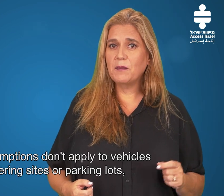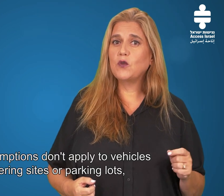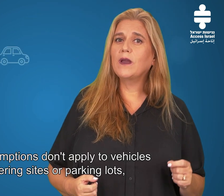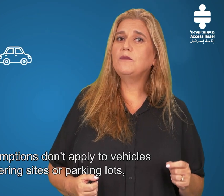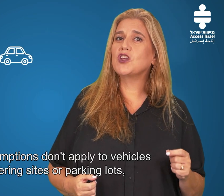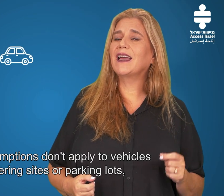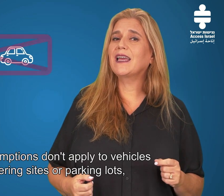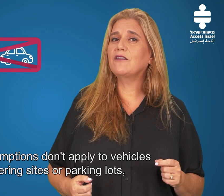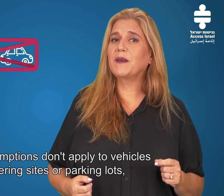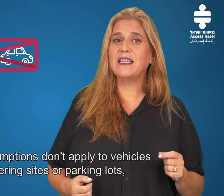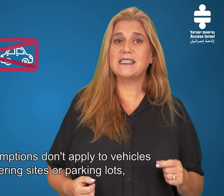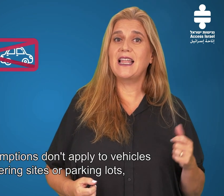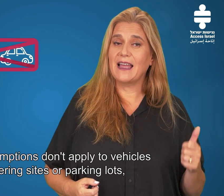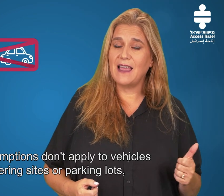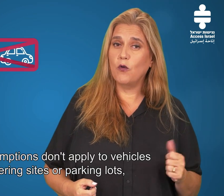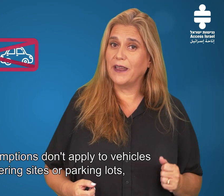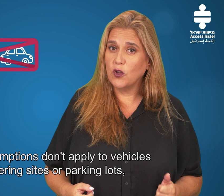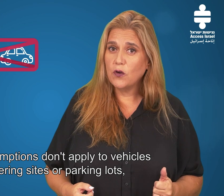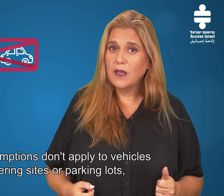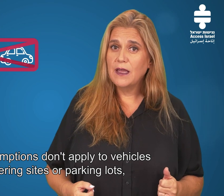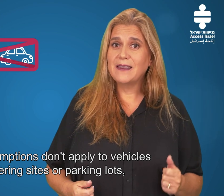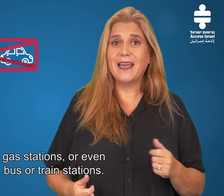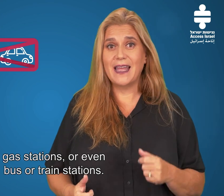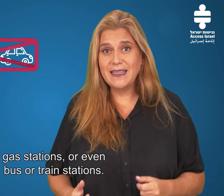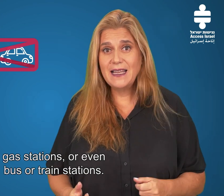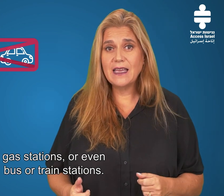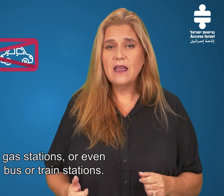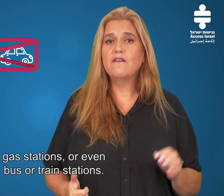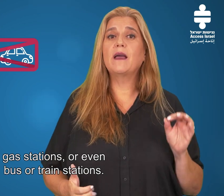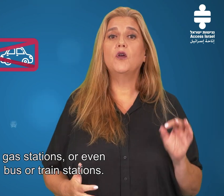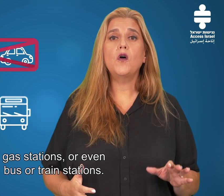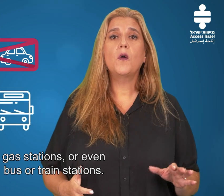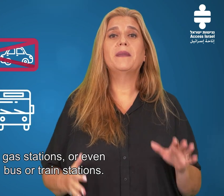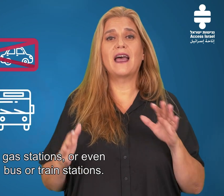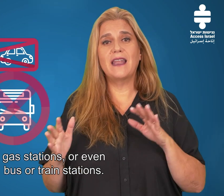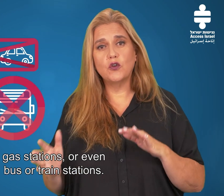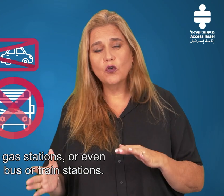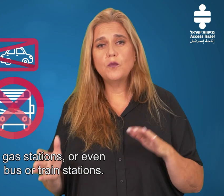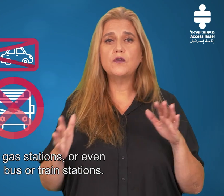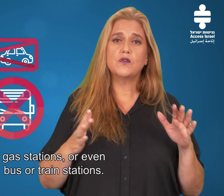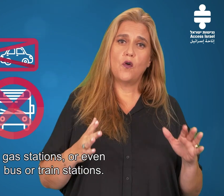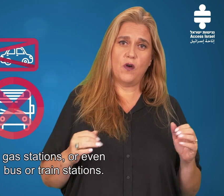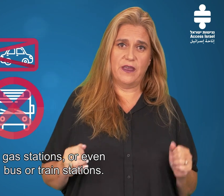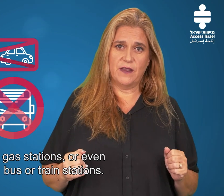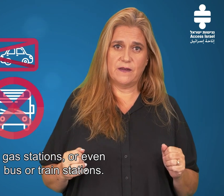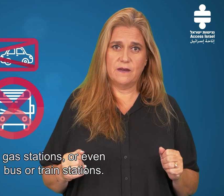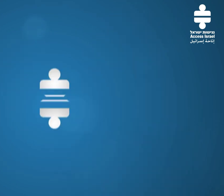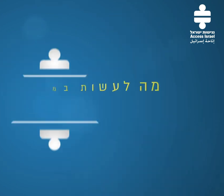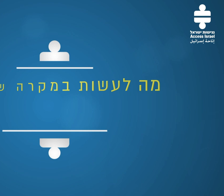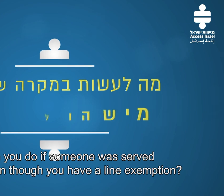בתורים של רכב בכניסה לאתר או חניון, תחנת דלק וגם לא בתחנת אוטובוס או רכבת מה